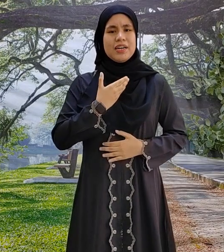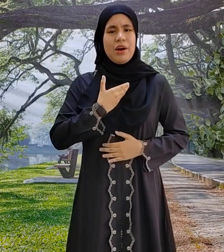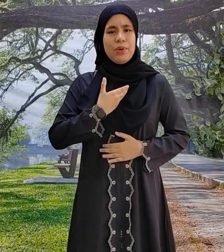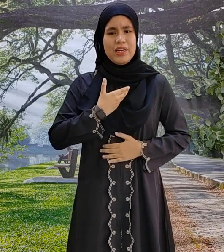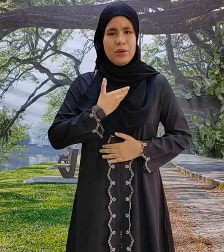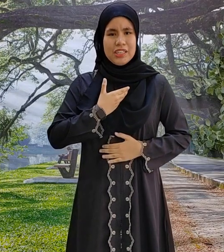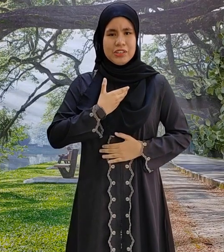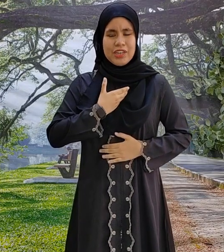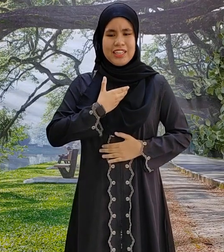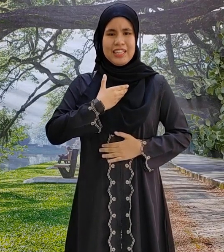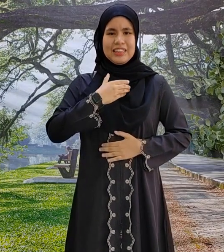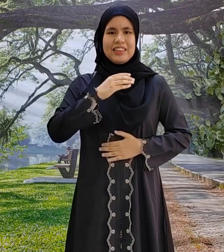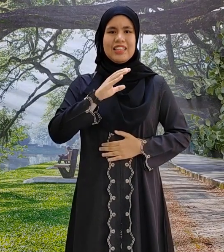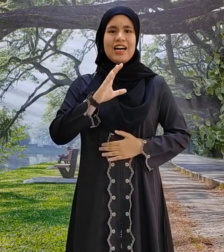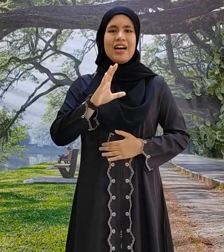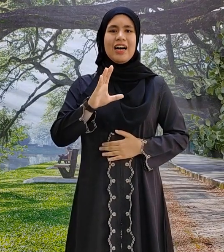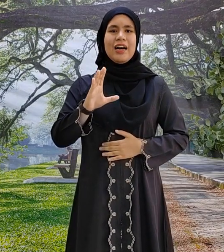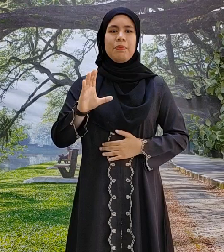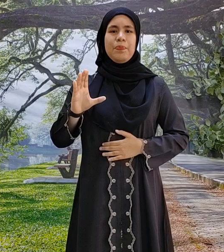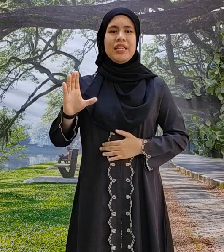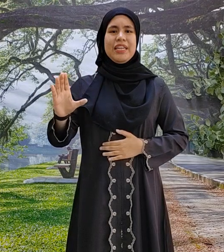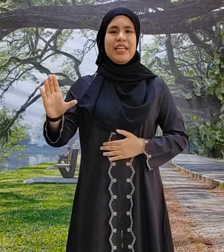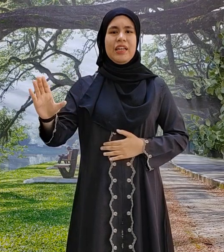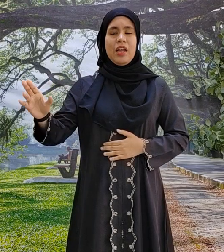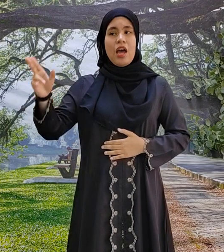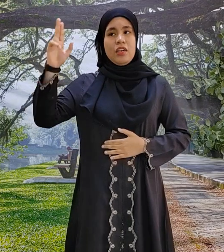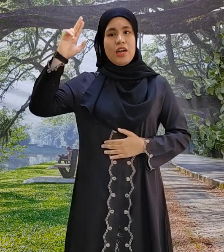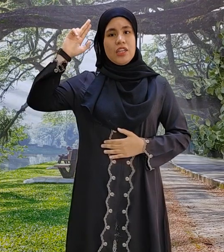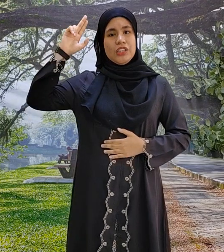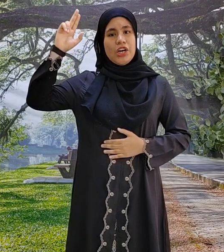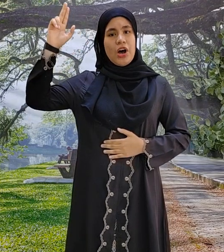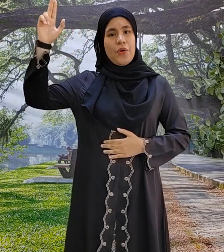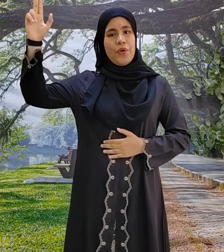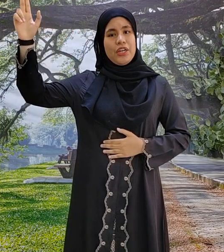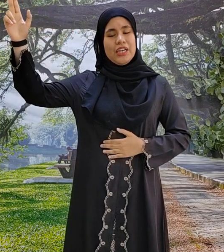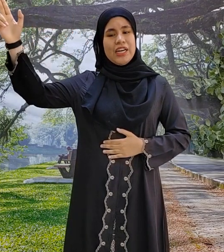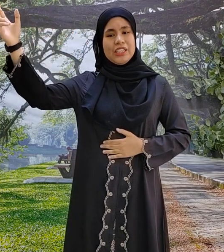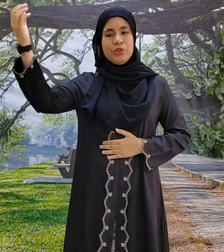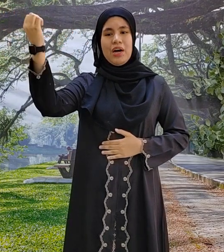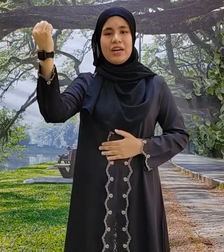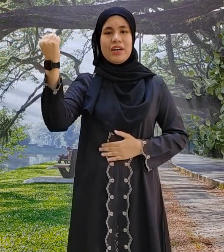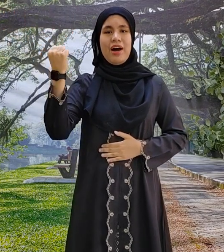merawat luka saudara kita yang pedih Dari jauh kedengaran suara